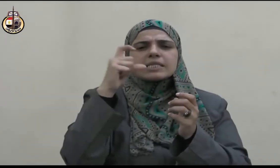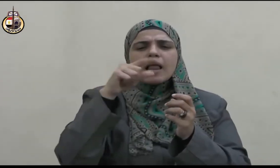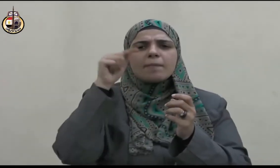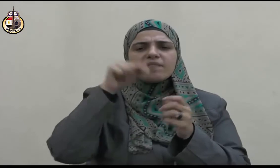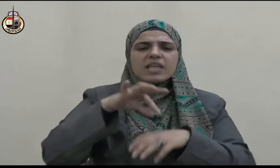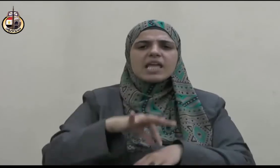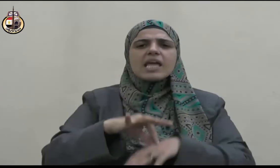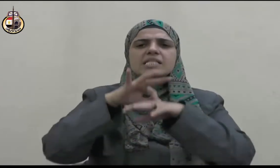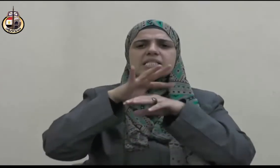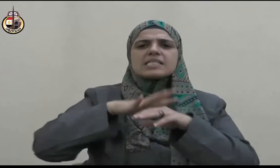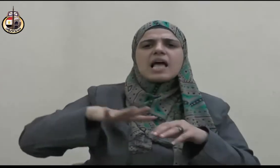الدلجة